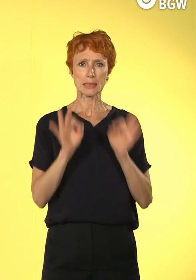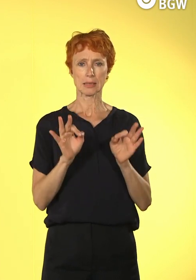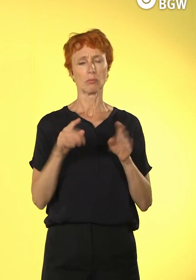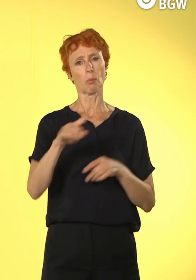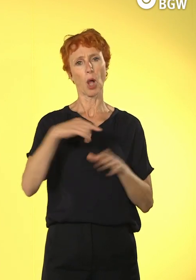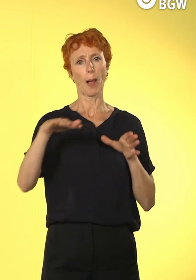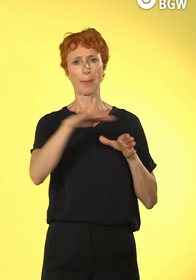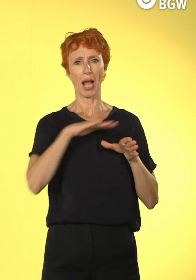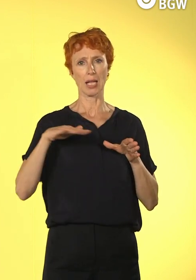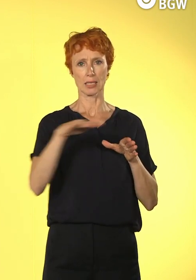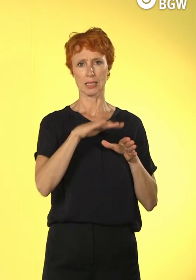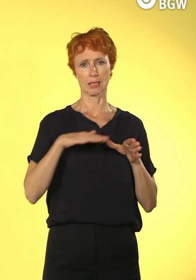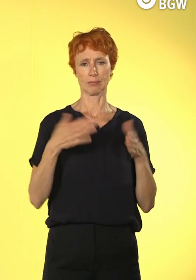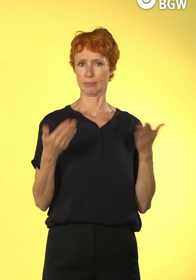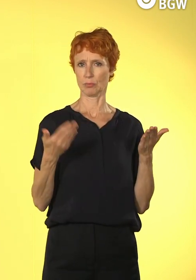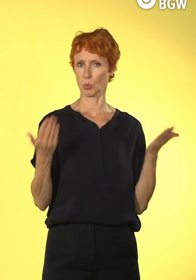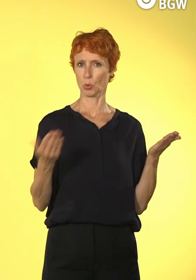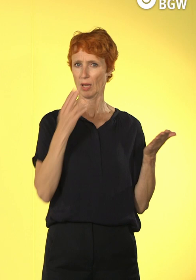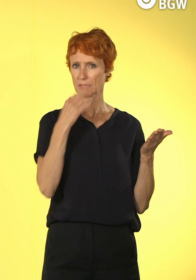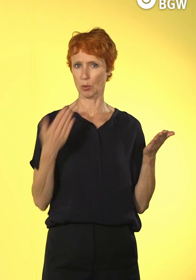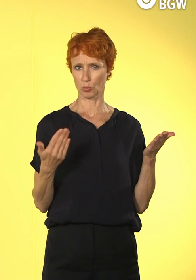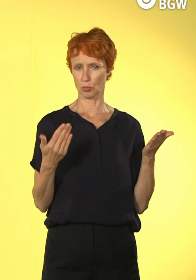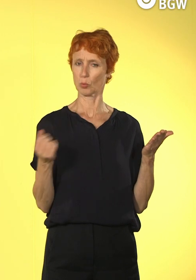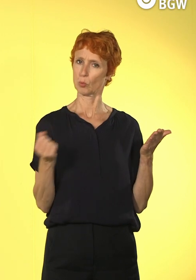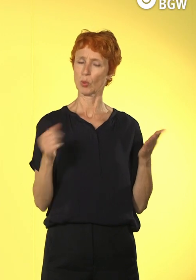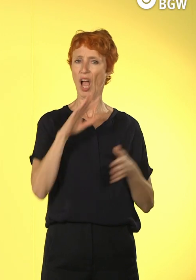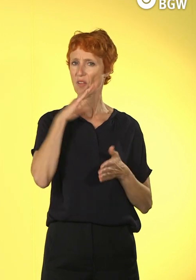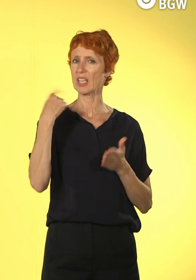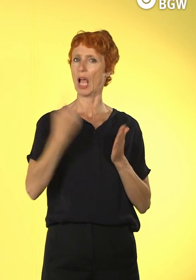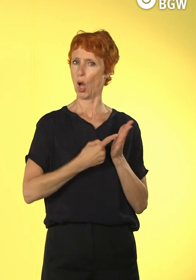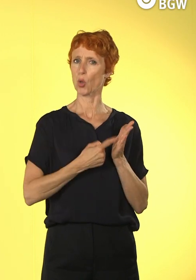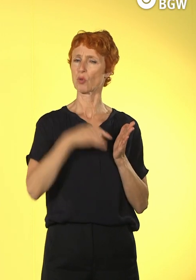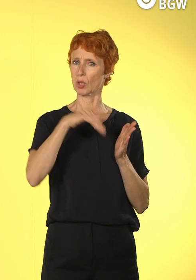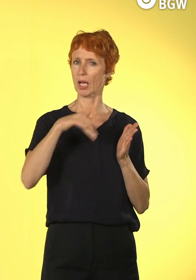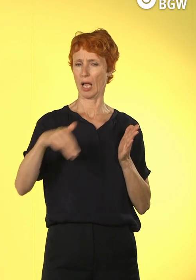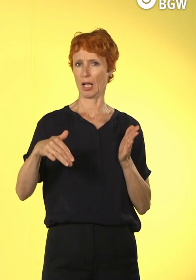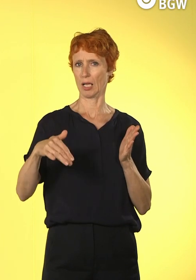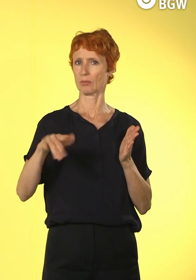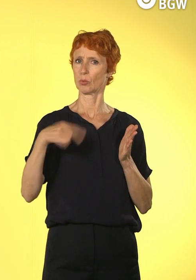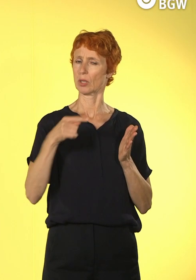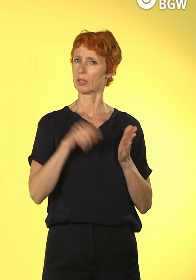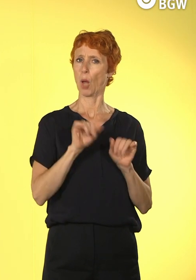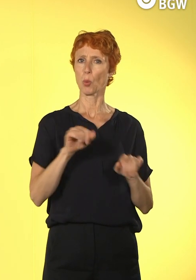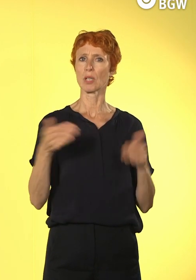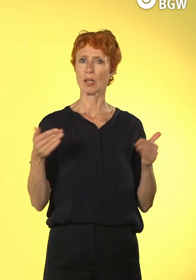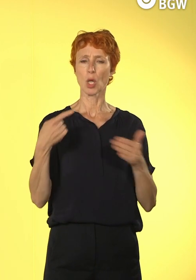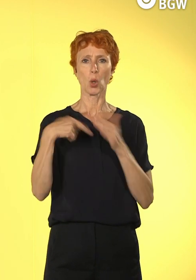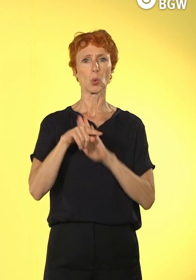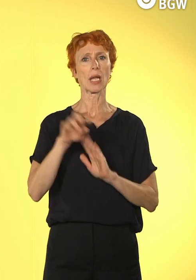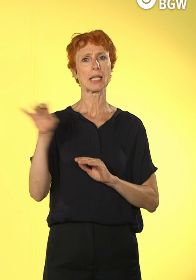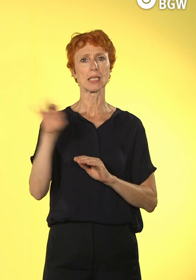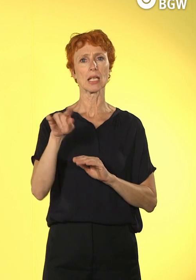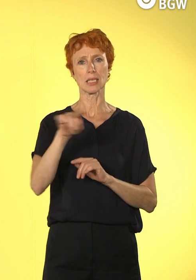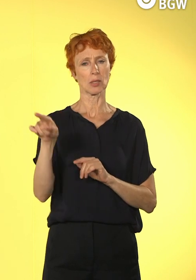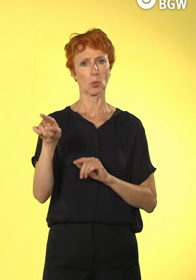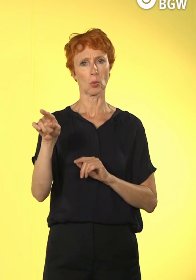sagen, dass wir natürlich auch viele Herausforderungen haben, bei denen uns die Digitalisierung mit all ihren Komponenten helfen